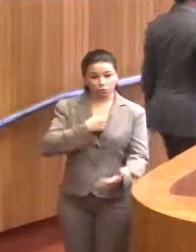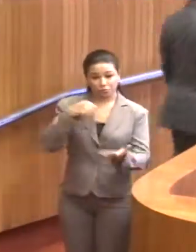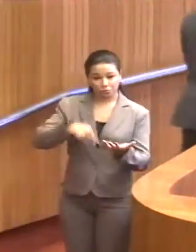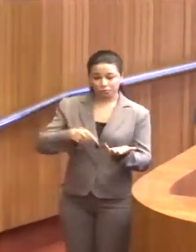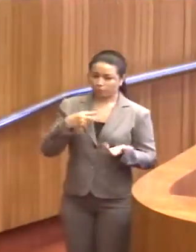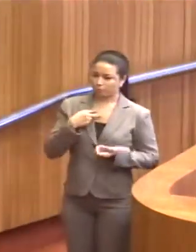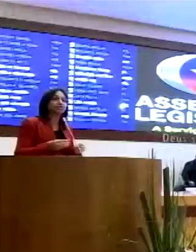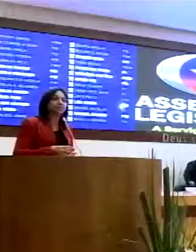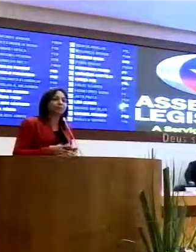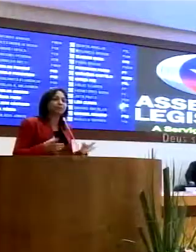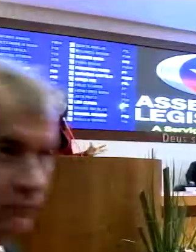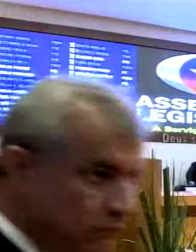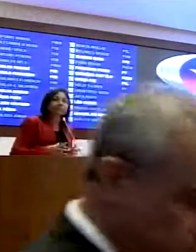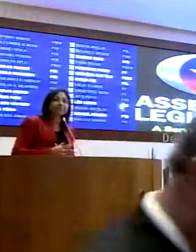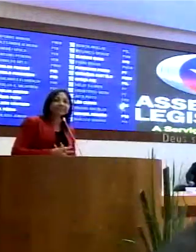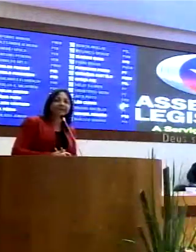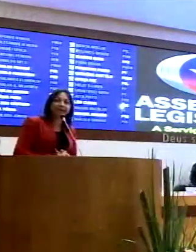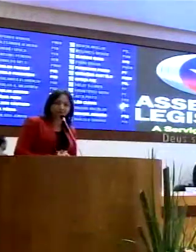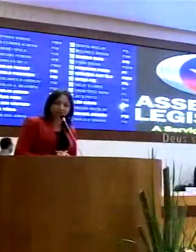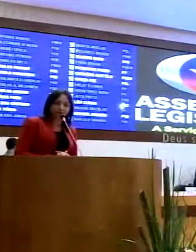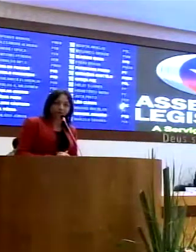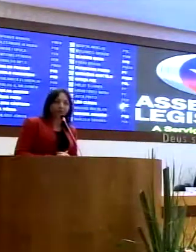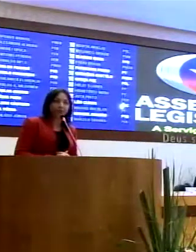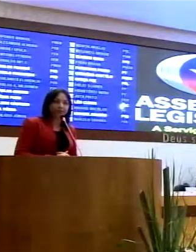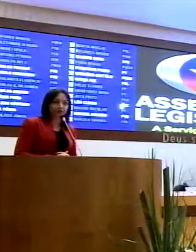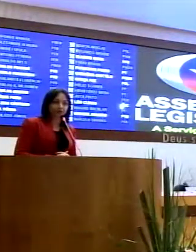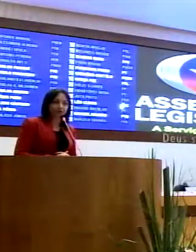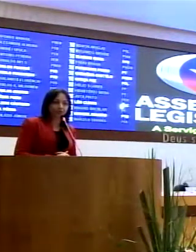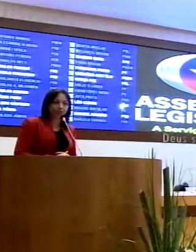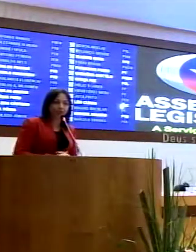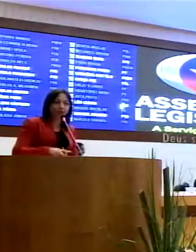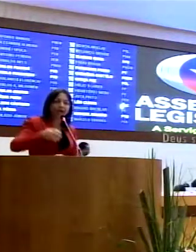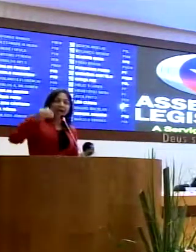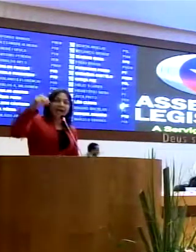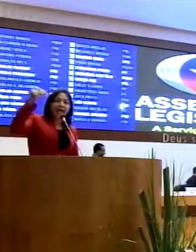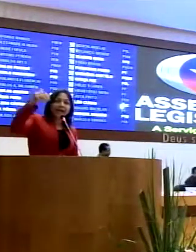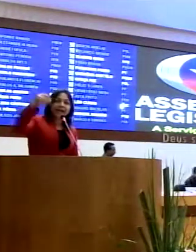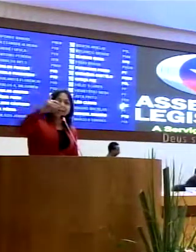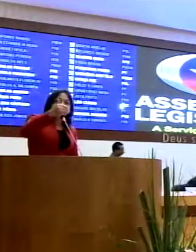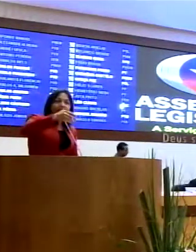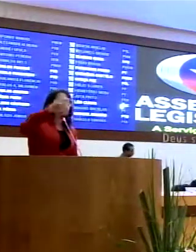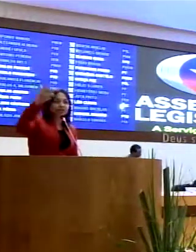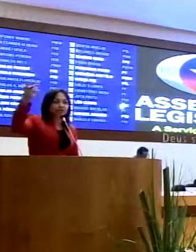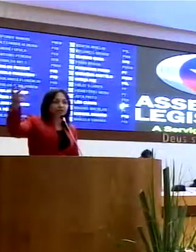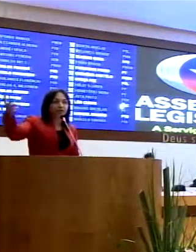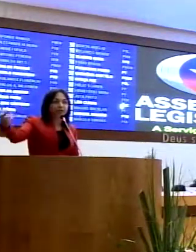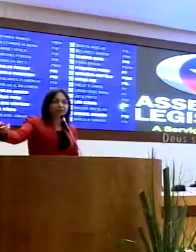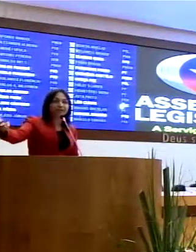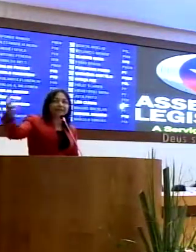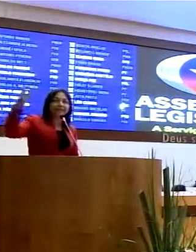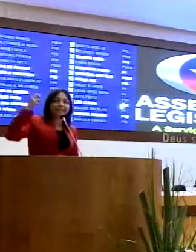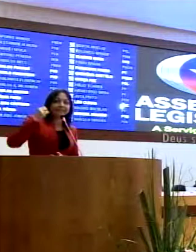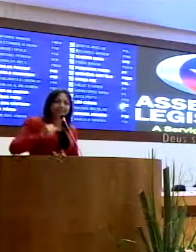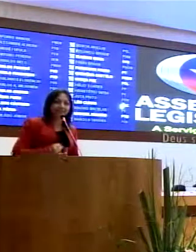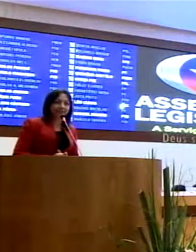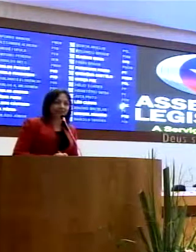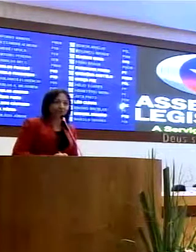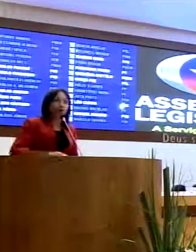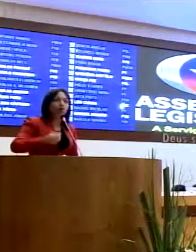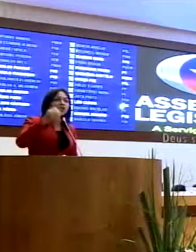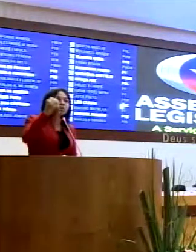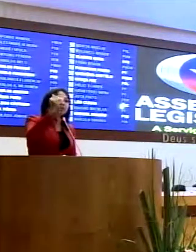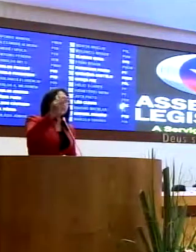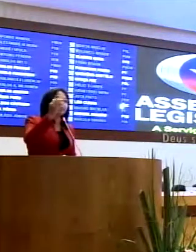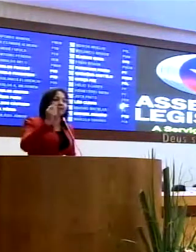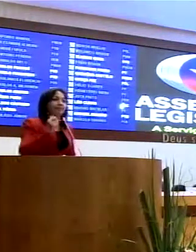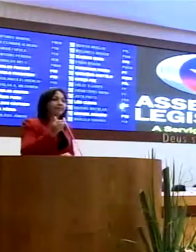nem pode efetivamente ter como certo, realmente, esses números. E aí, além disso, a violência na cidade,